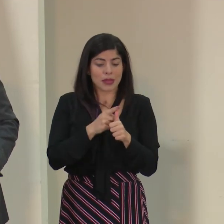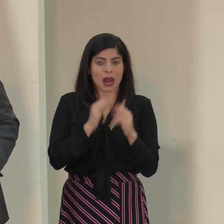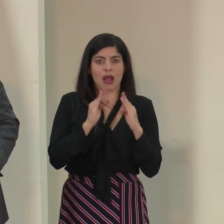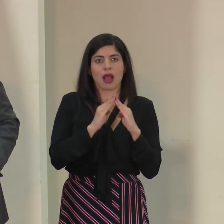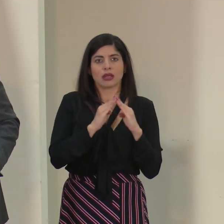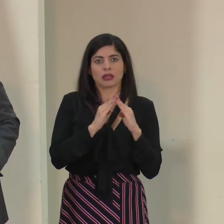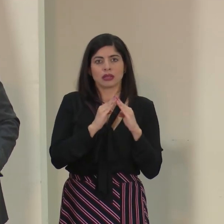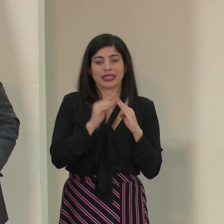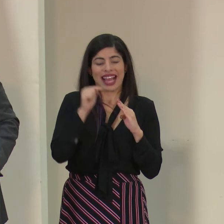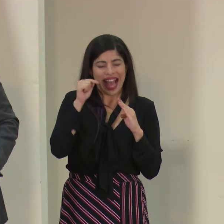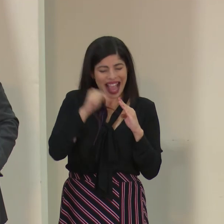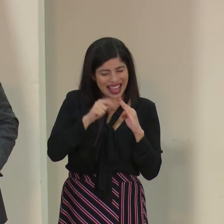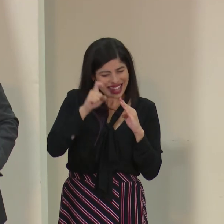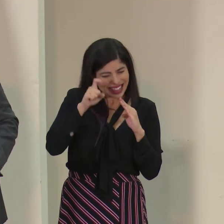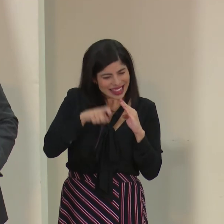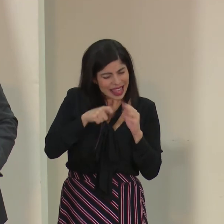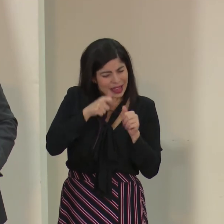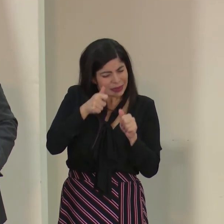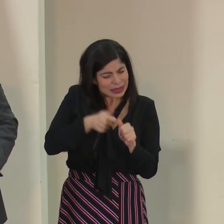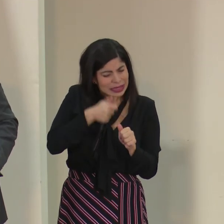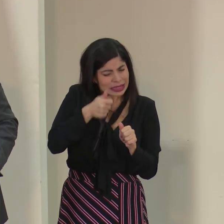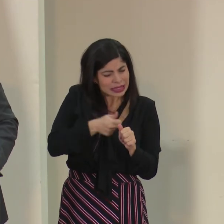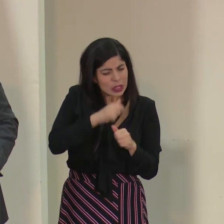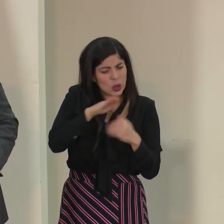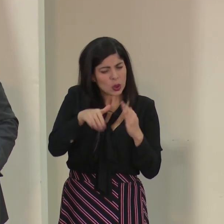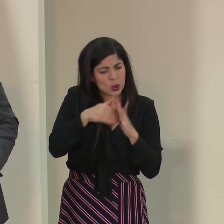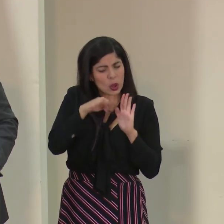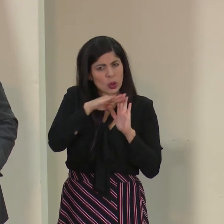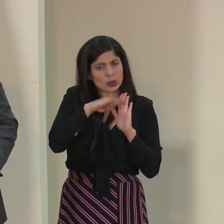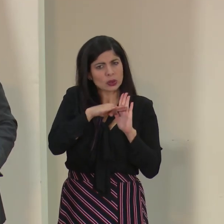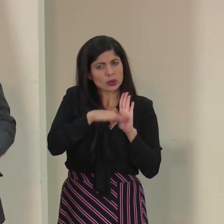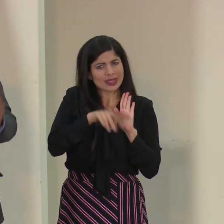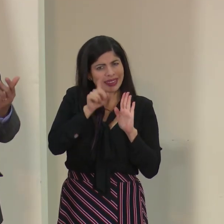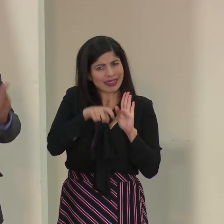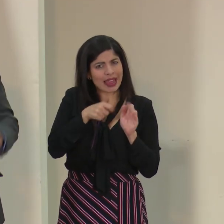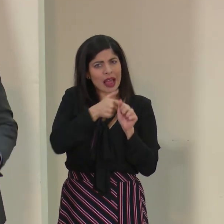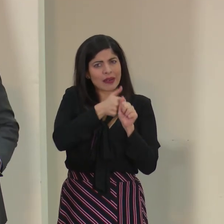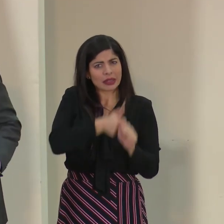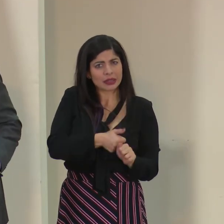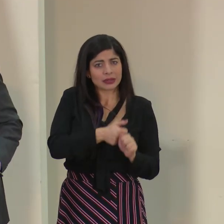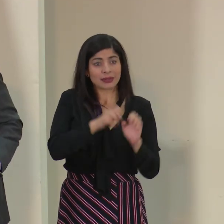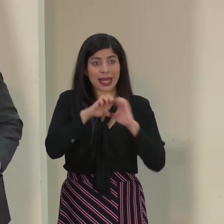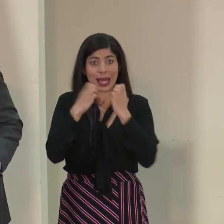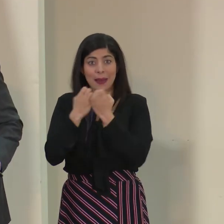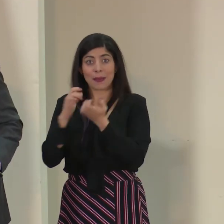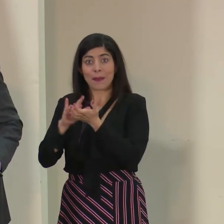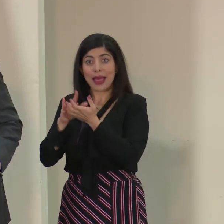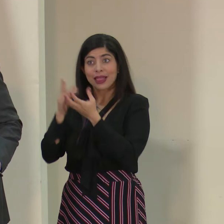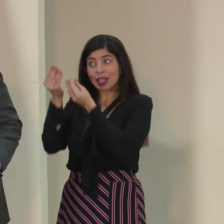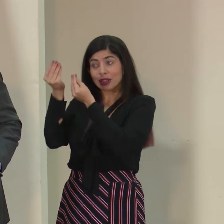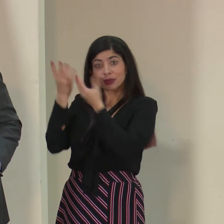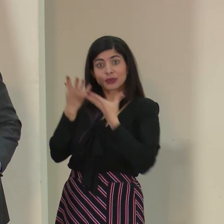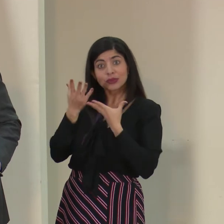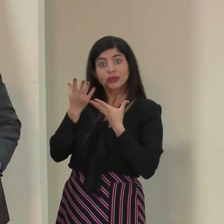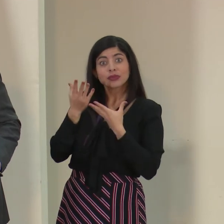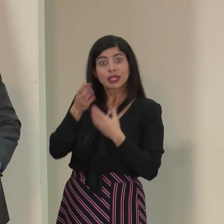y es ahí donde tenemos que seguir todas las medidas que el equipo médico nos ha